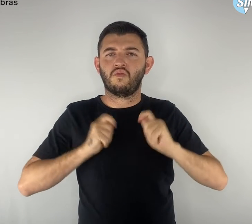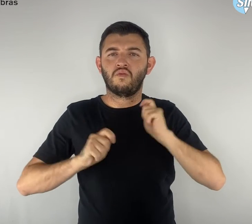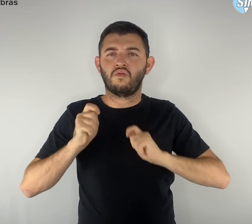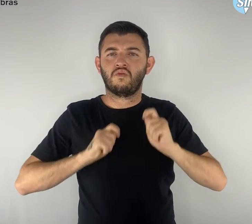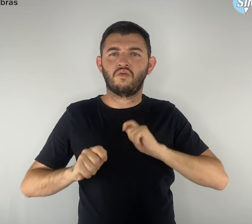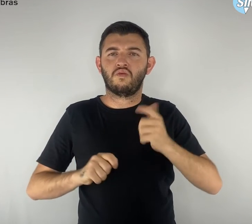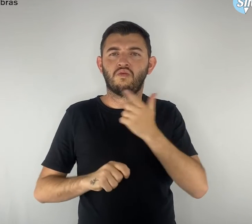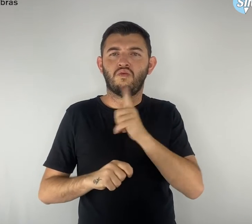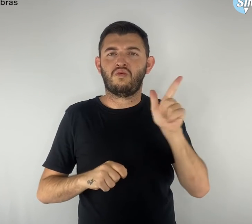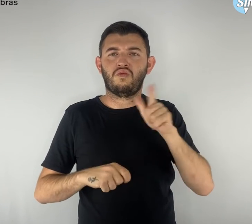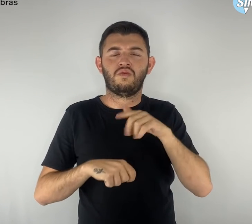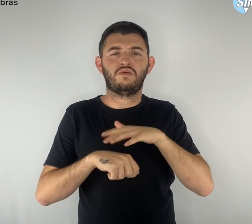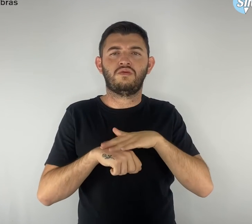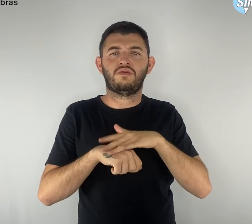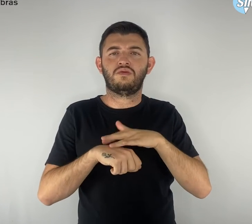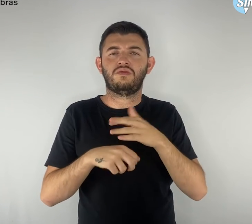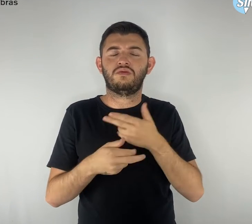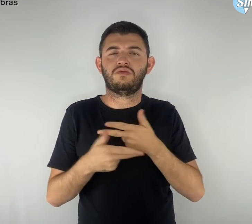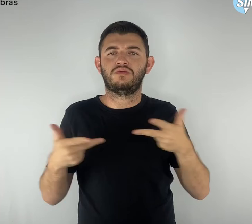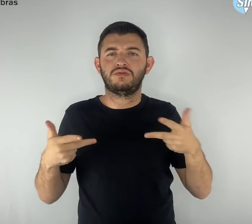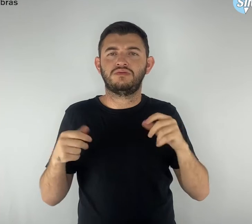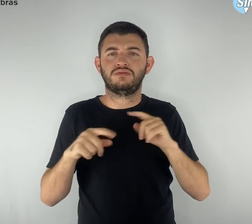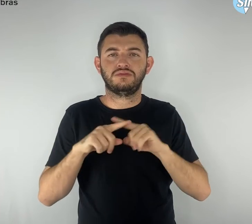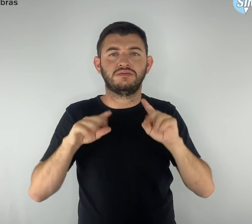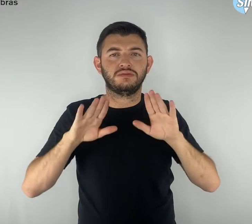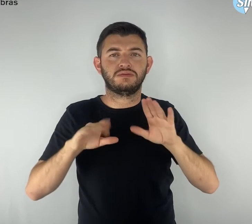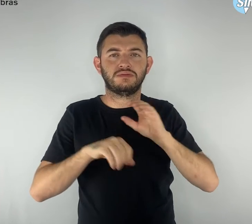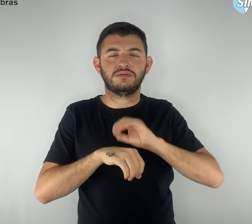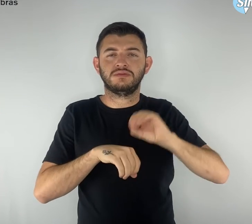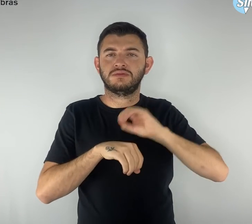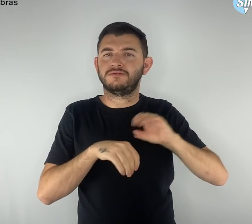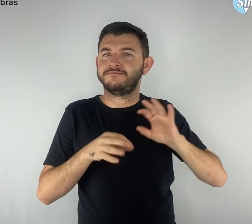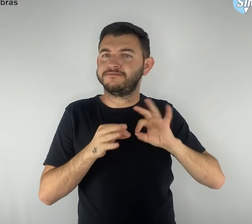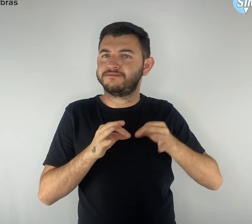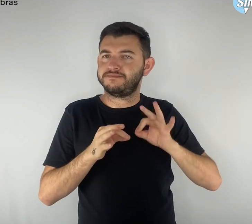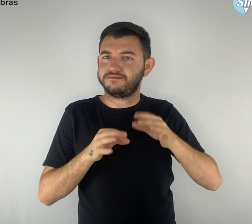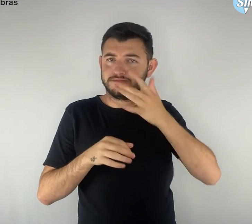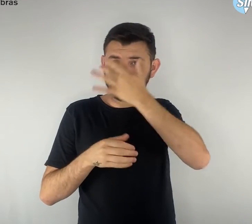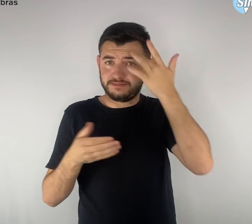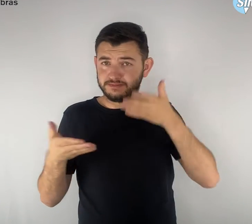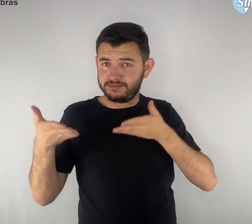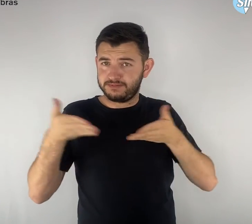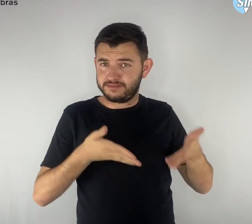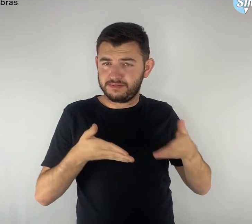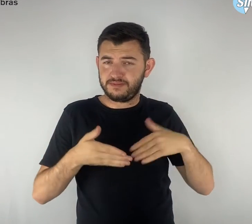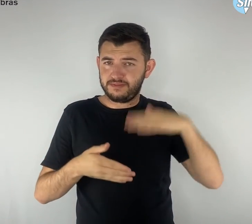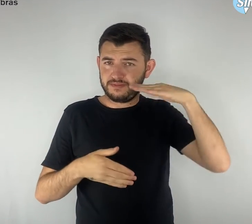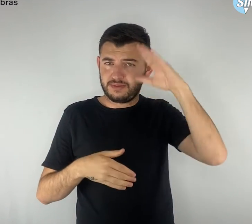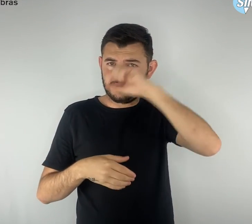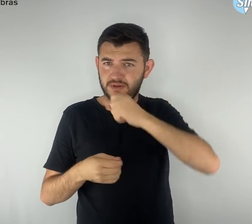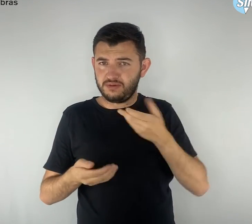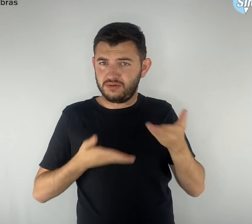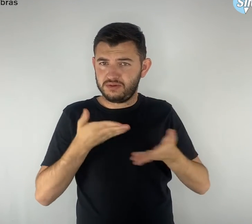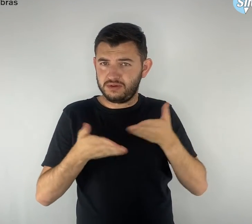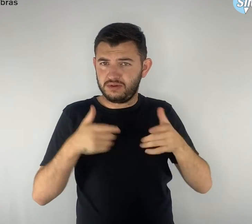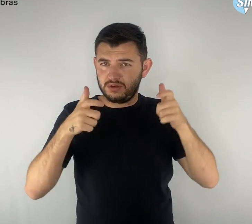participantes aprendem cultivos focados em locais pequenos, como os espaços das